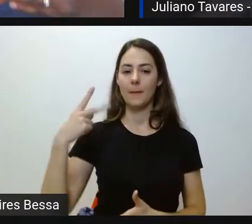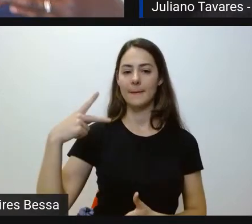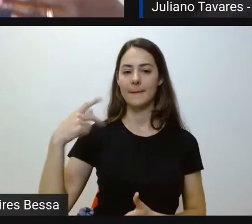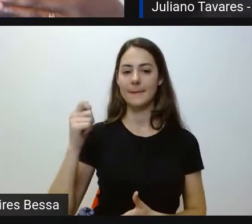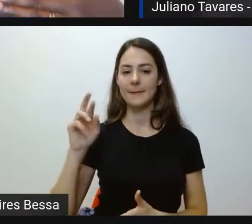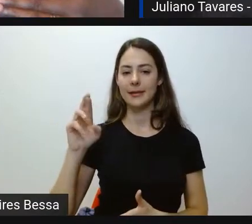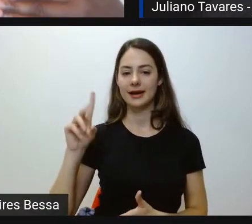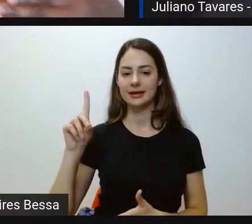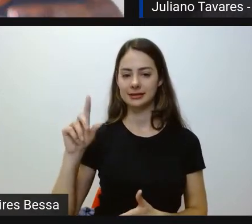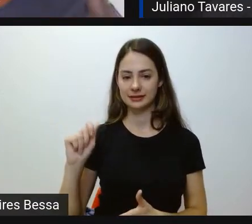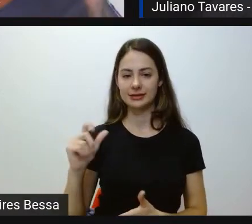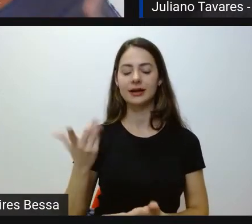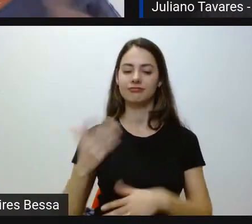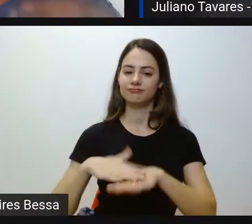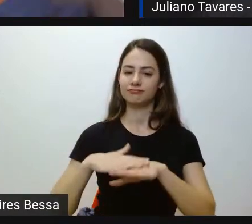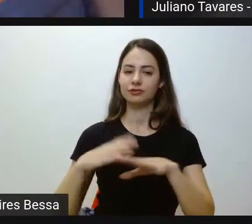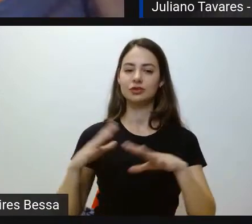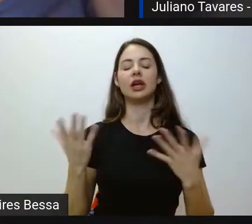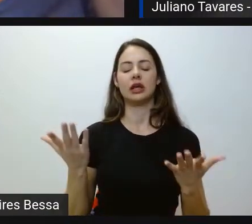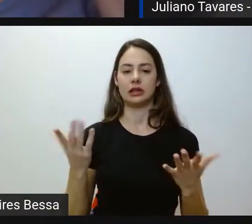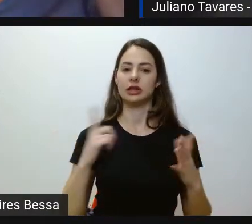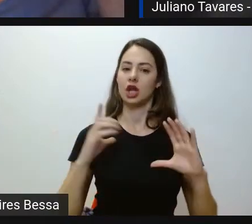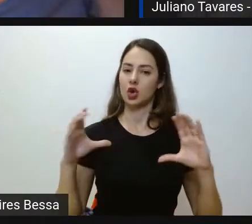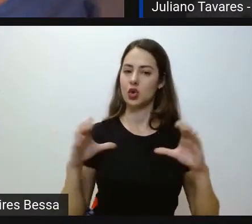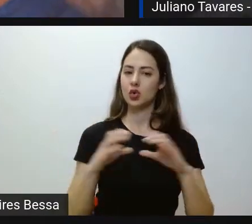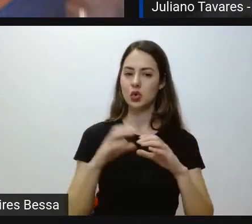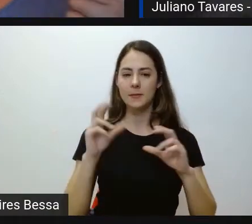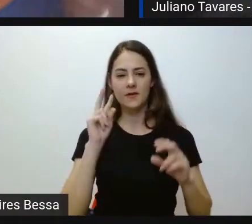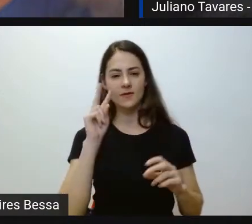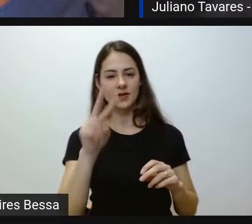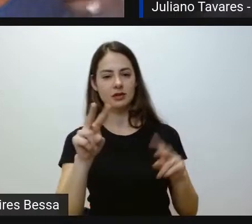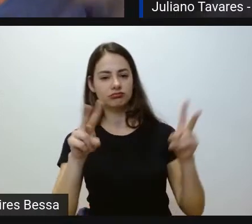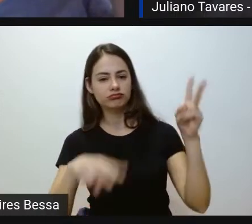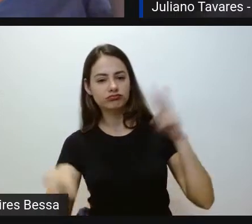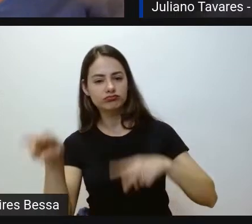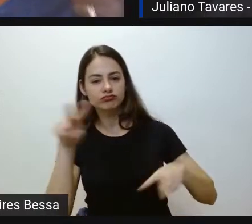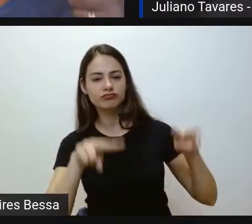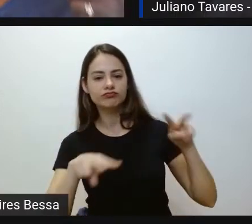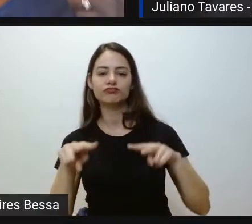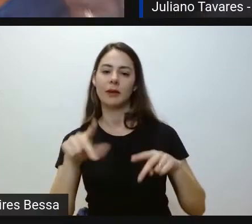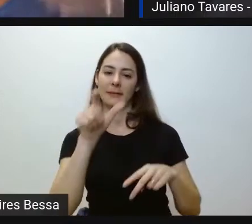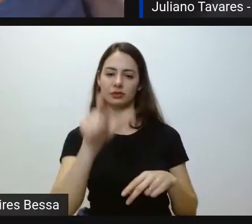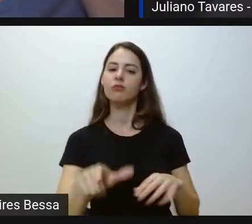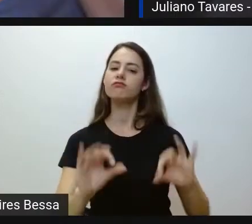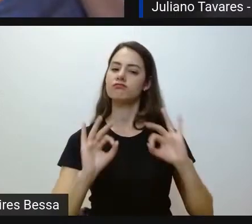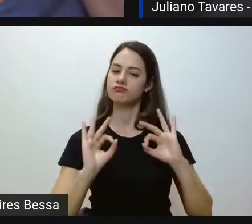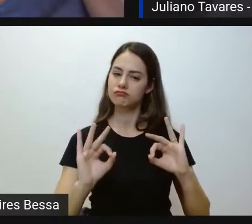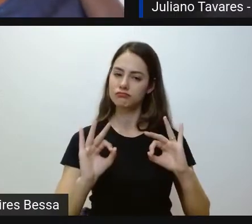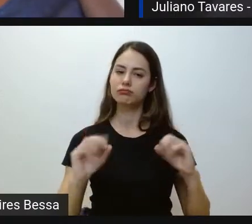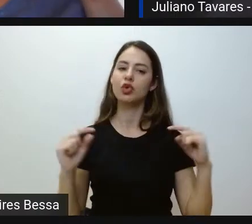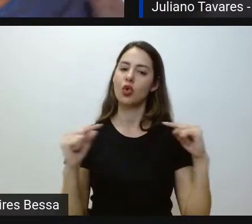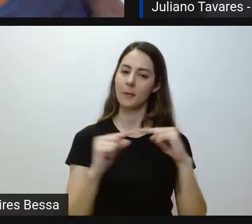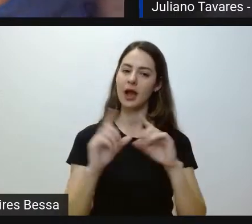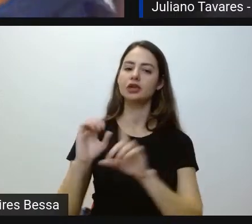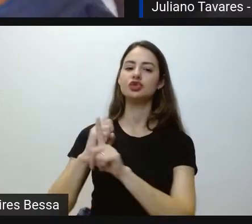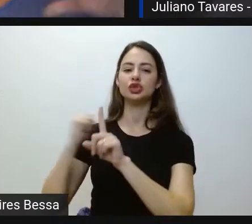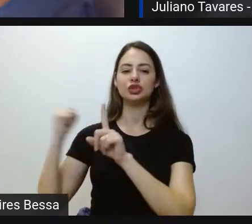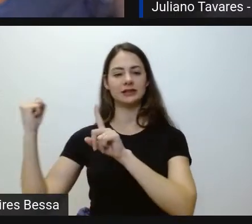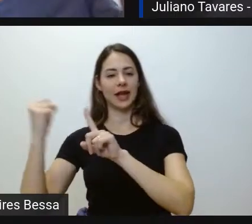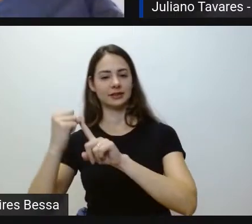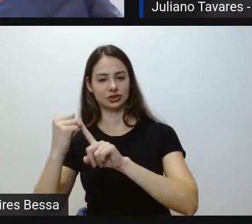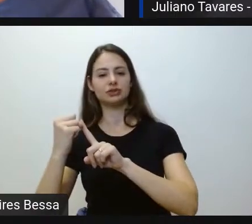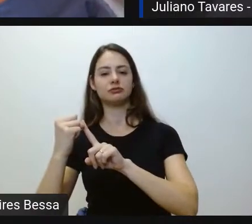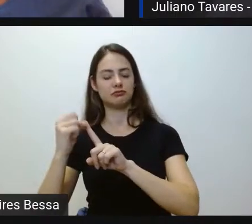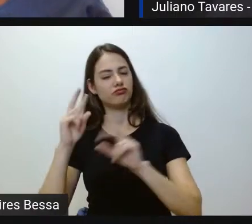tem essa comissão que vai olhar para essas pessoas e vai dizer, de fato, né, socialmente, a sociedade